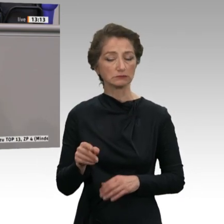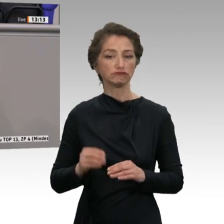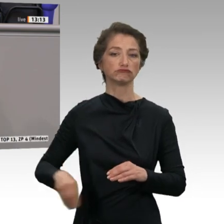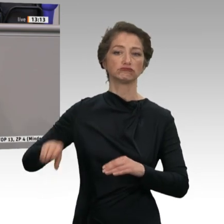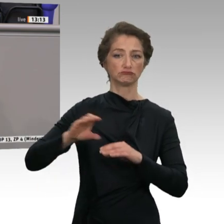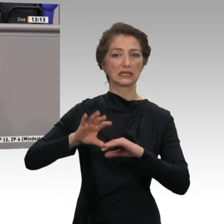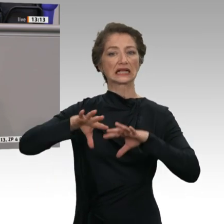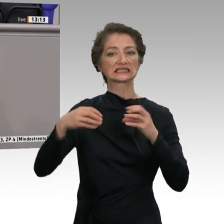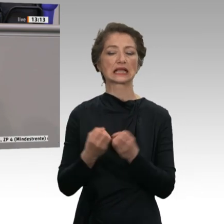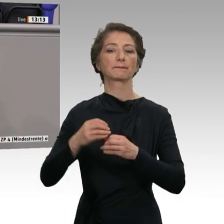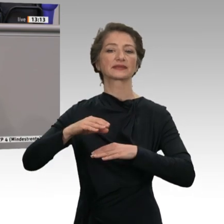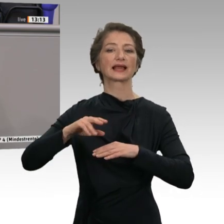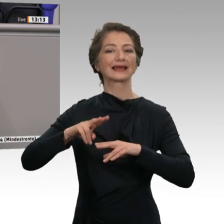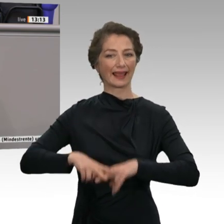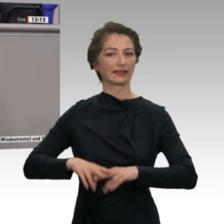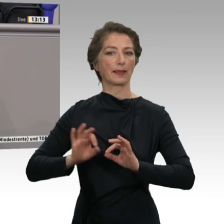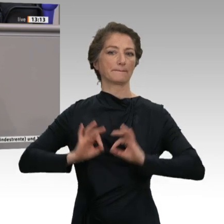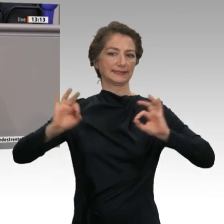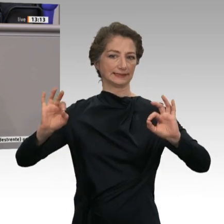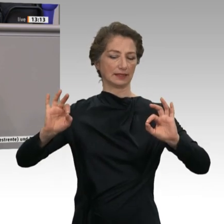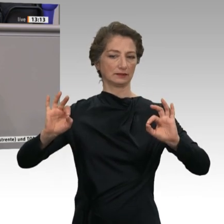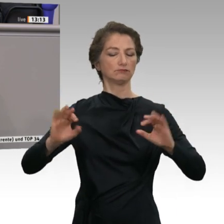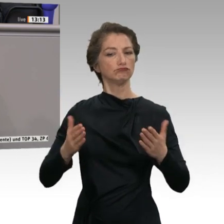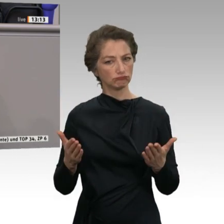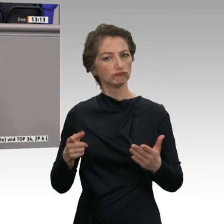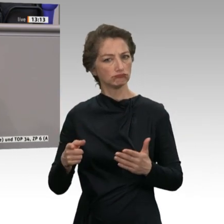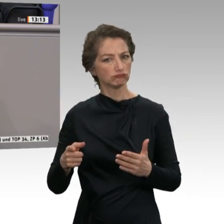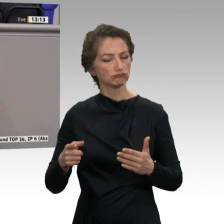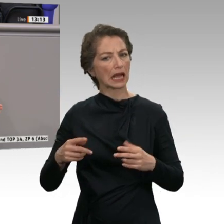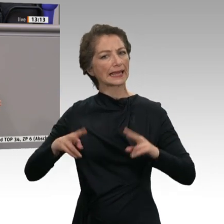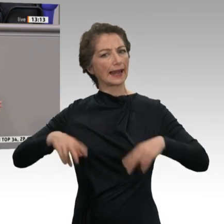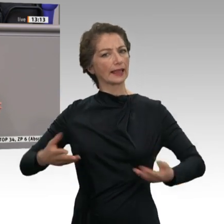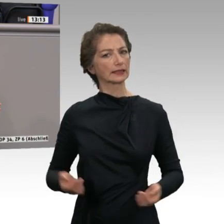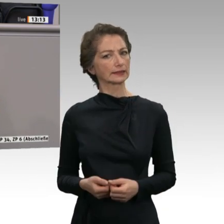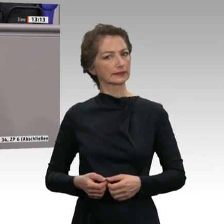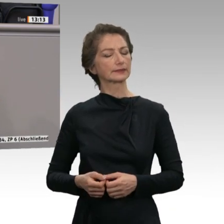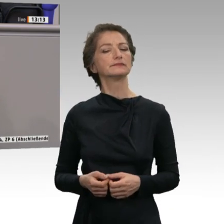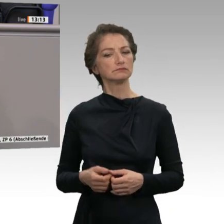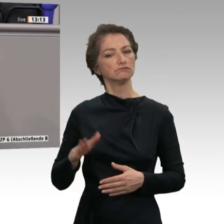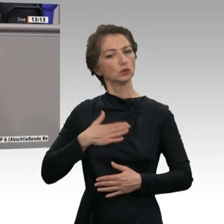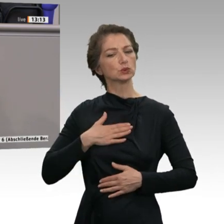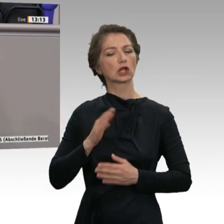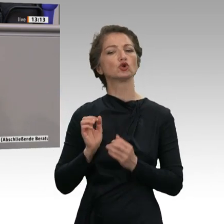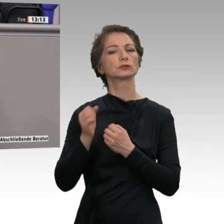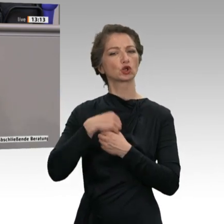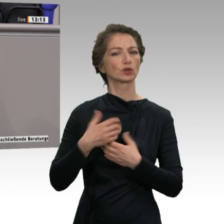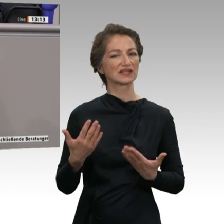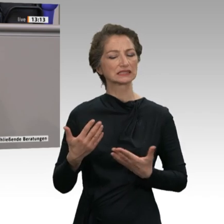Gesamtrente führen. Das ist gut und gerecht. Es entspricht unserer Überzeugung, dass sich Arbeit lohnen muss,